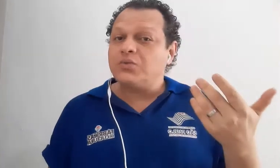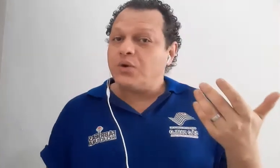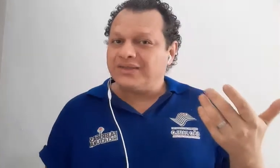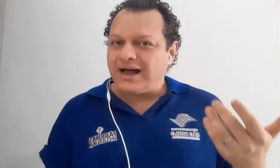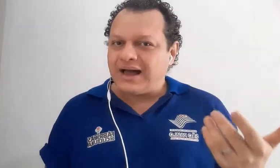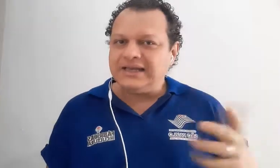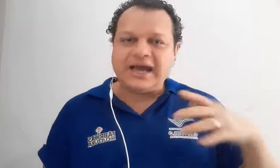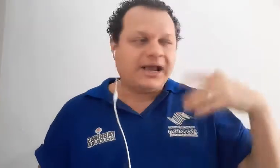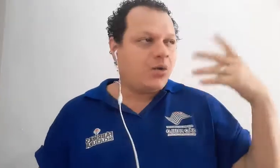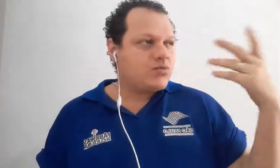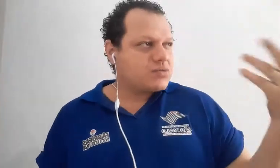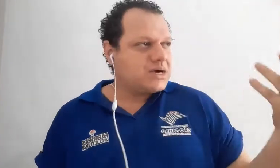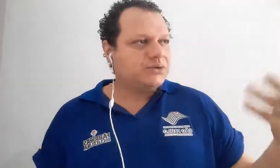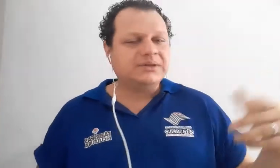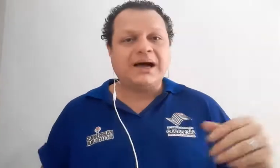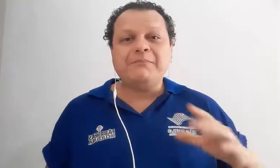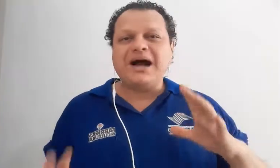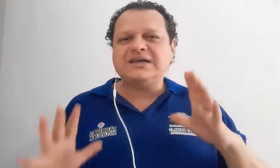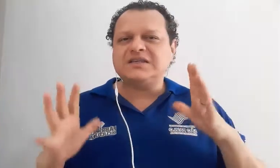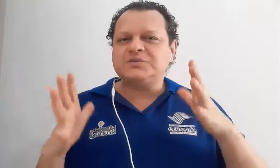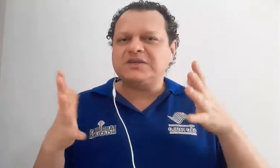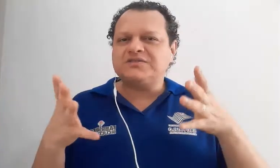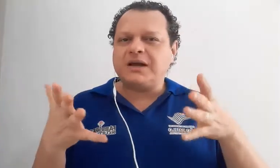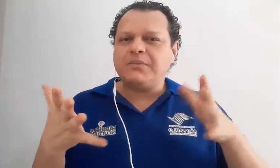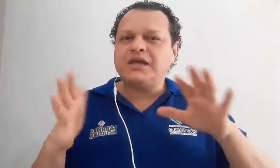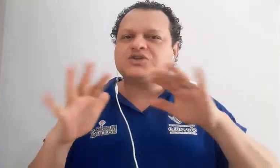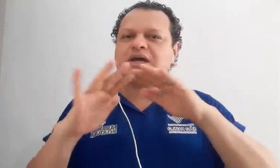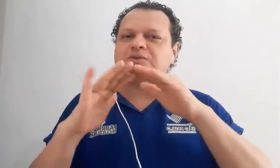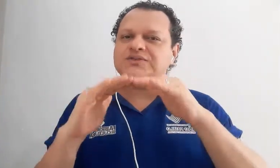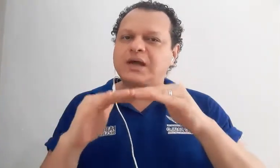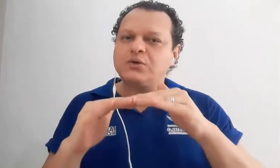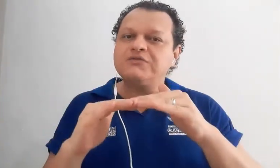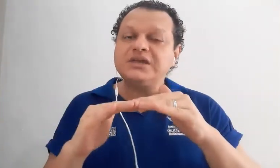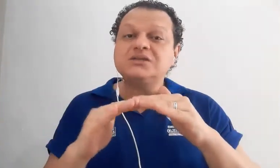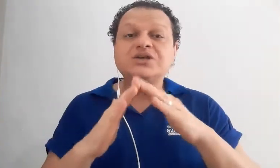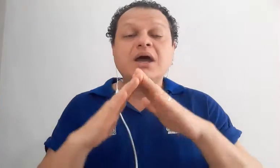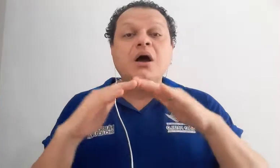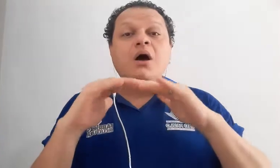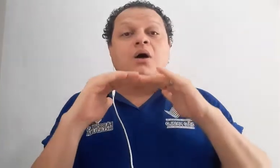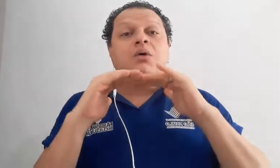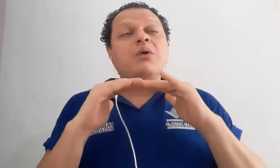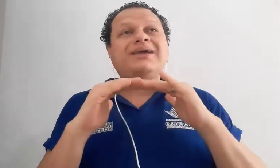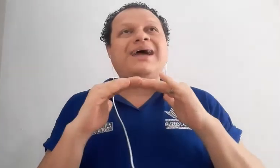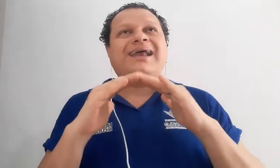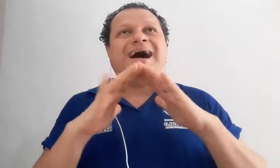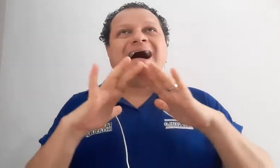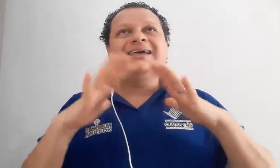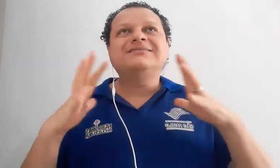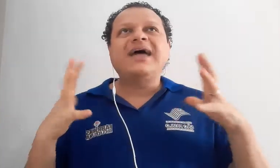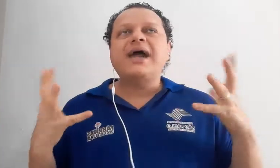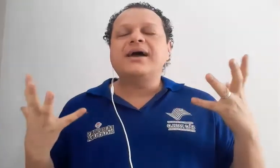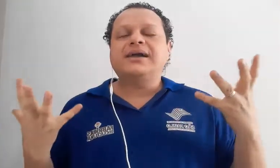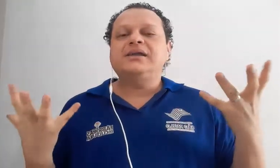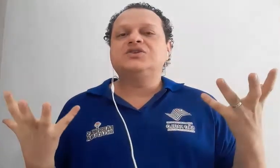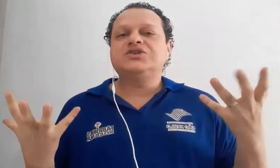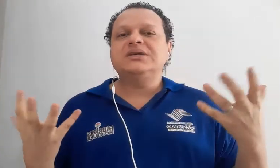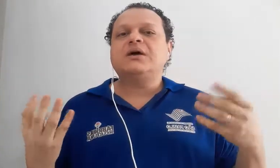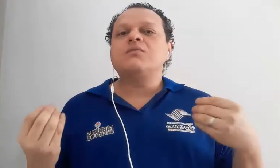Kodali era um húngaro, mais especificamente aí no século XX. Qual que era a ideia que ele tinha com